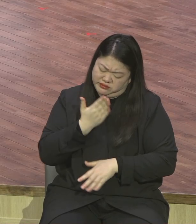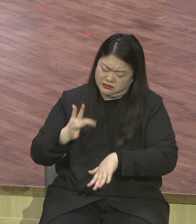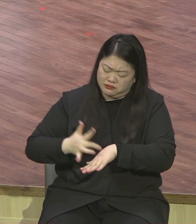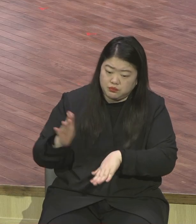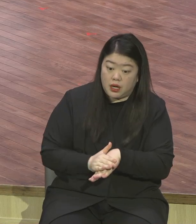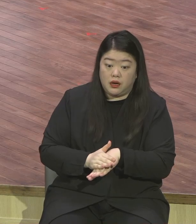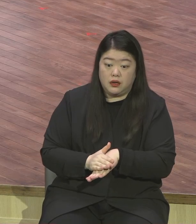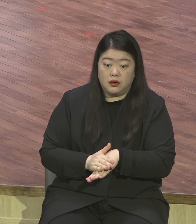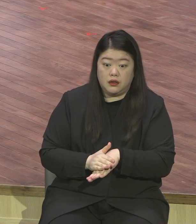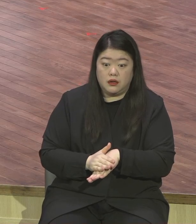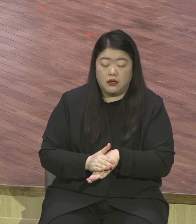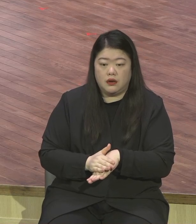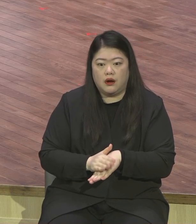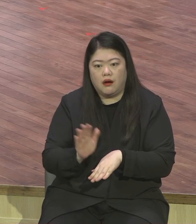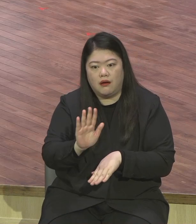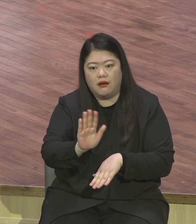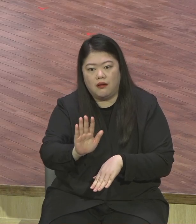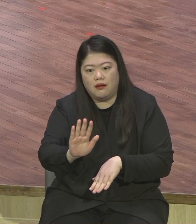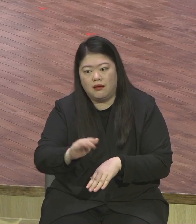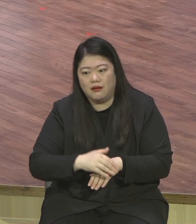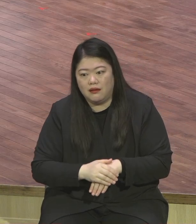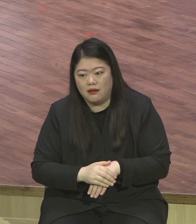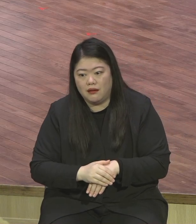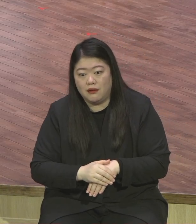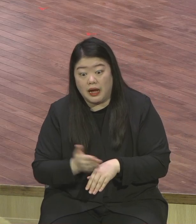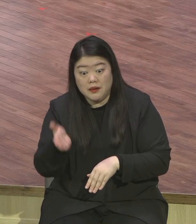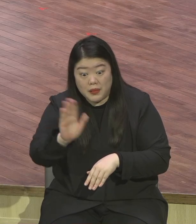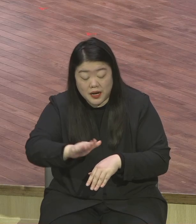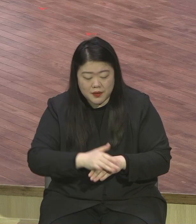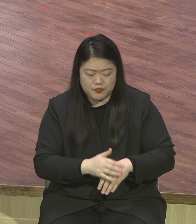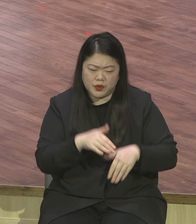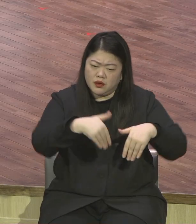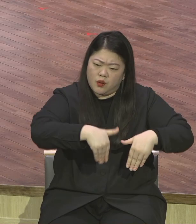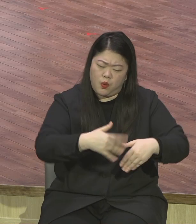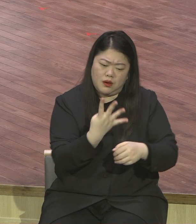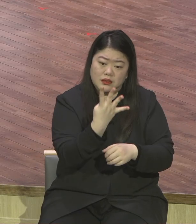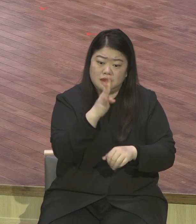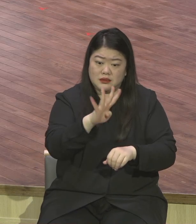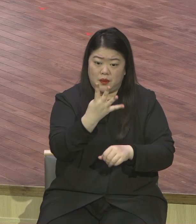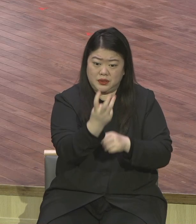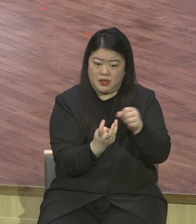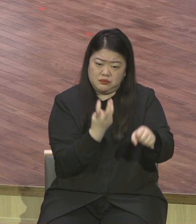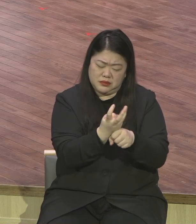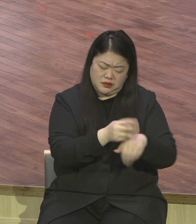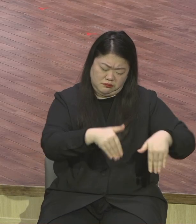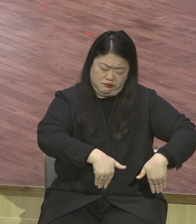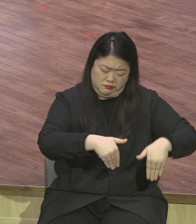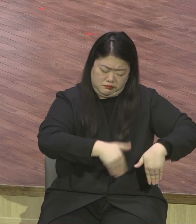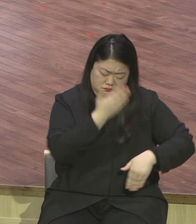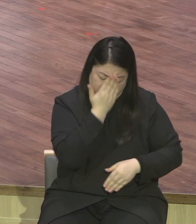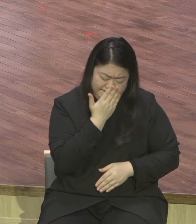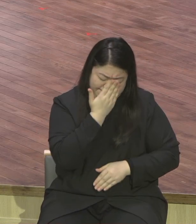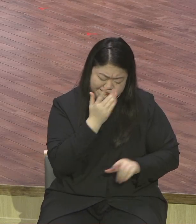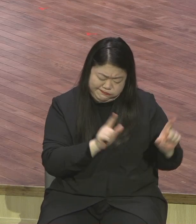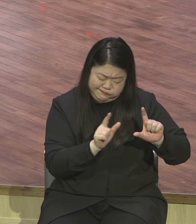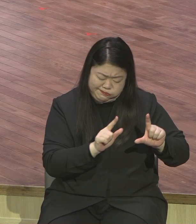뼈었다고 여러분 겸손한 줄 아시면 아닙니다 영적 상태를 본다니까요